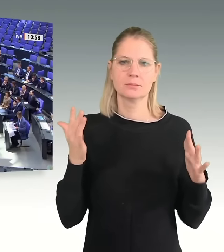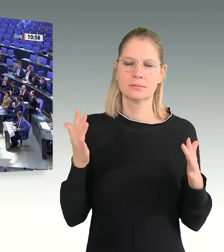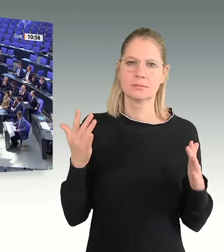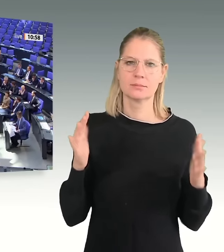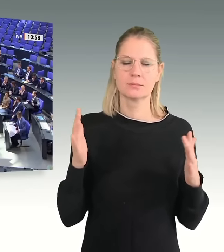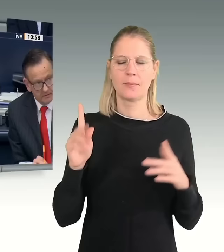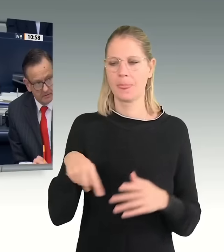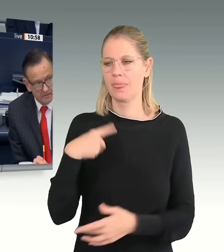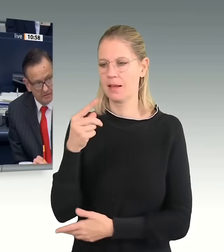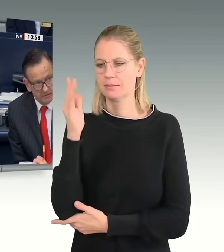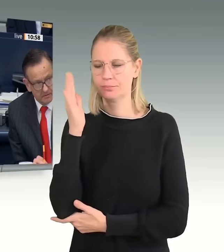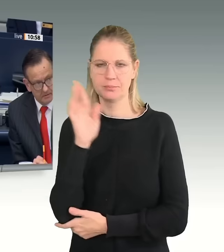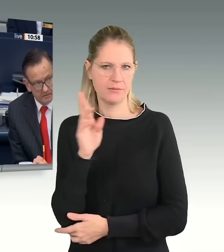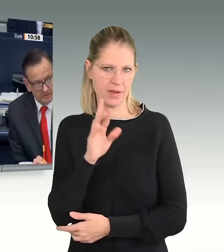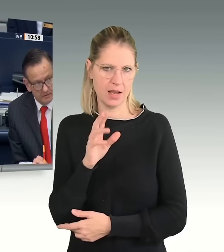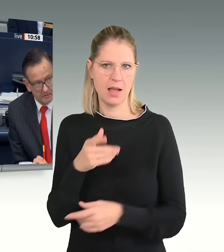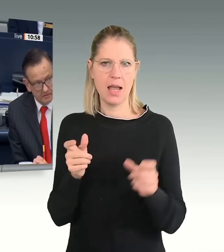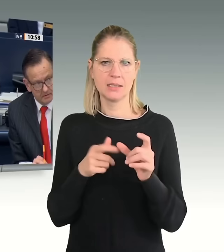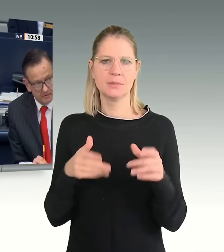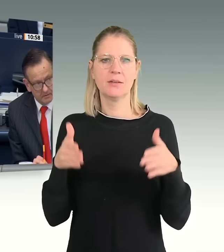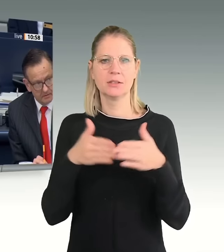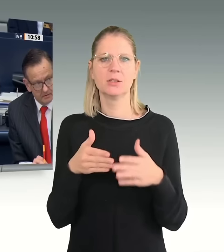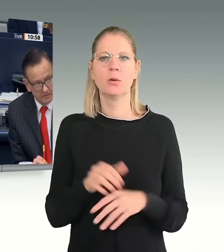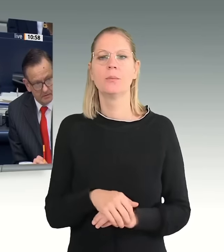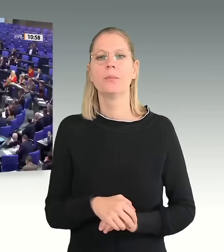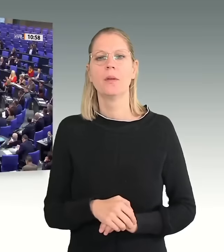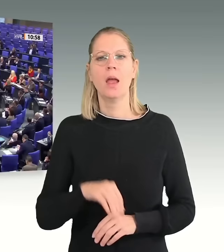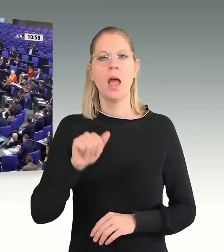Als Nächster hat das Wort für die SPD-Fraktion Annika Klose.